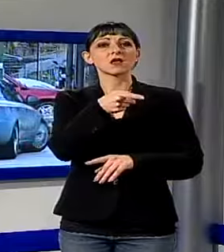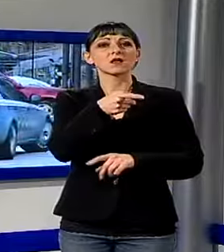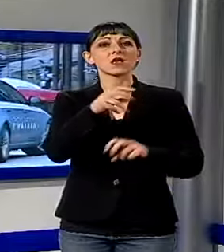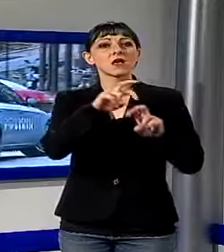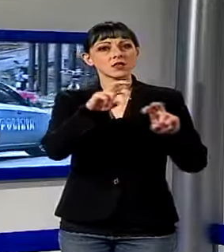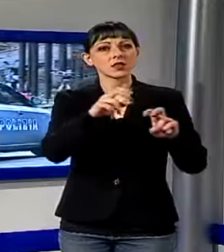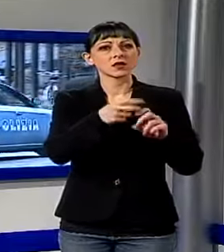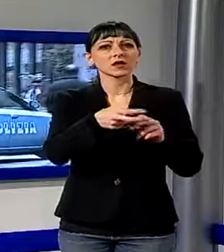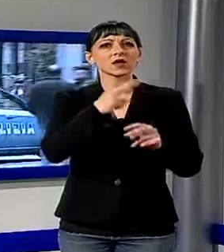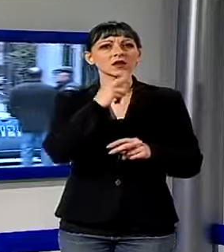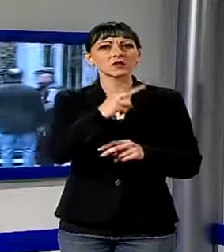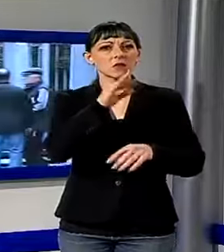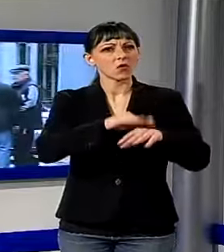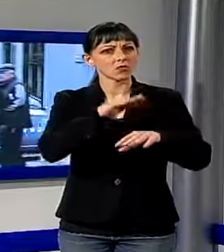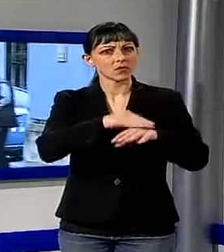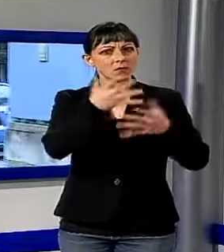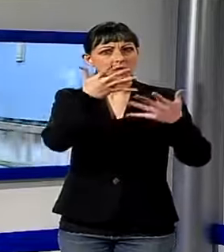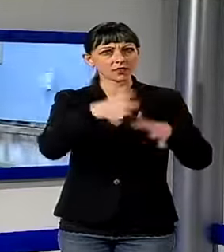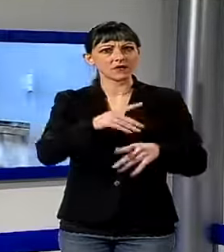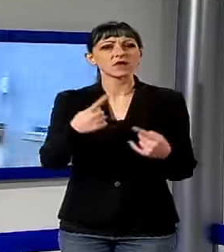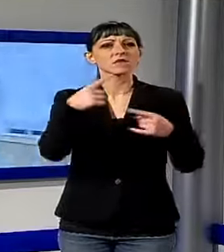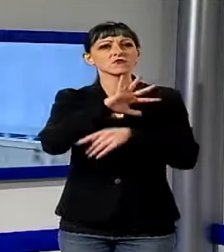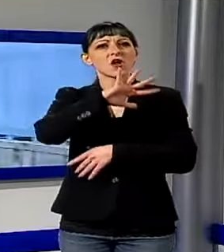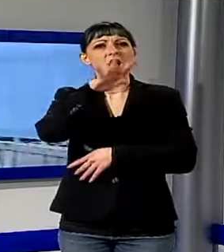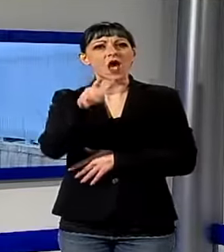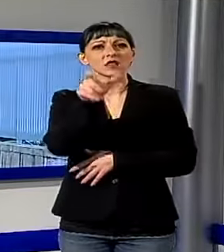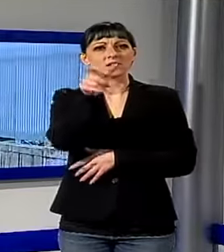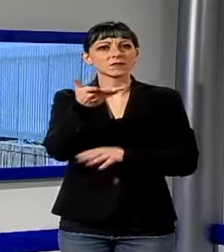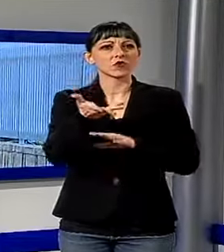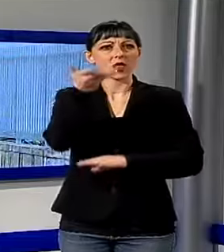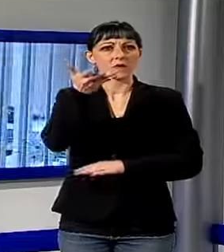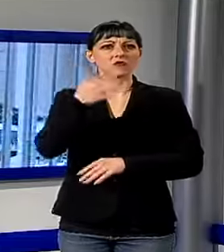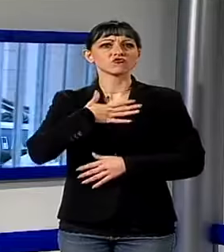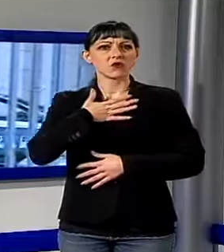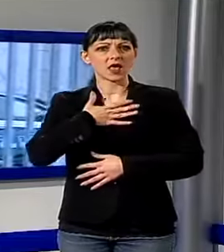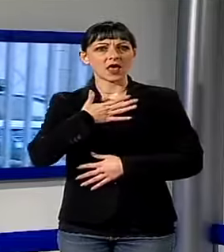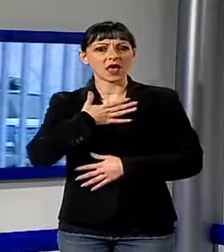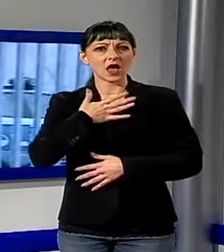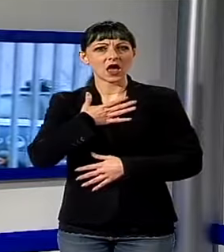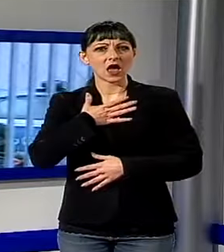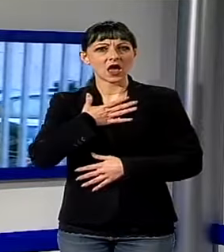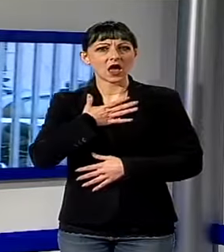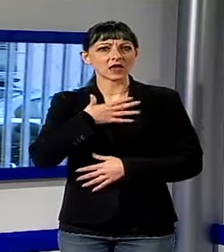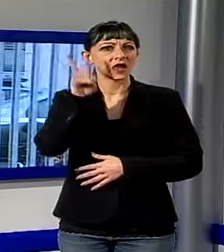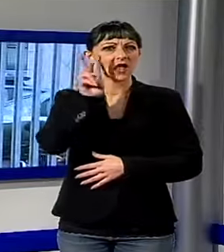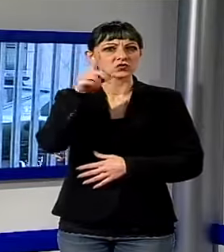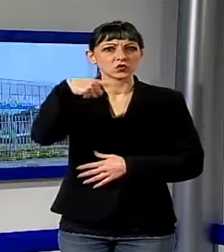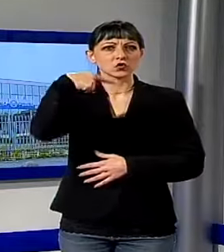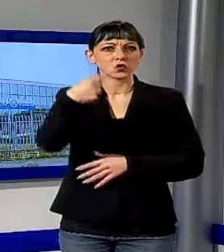mentre l'altro 18enne difeso dall'avvocato Laura Maria Bitonte verrà invece ascoltato dopo la Befana poiché non era